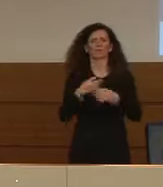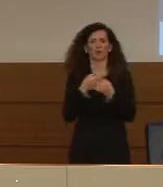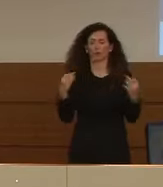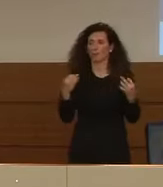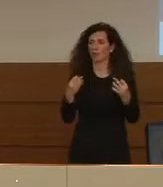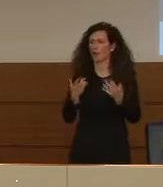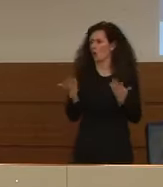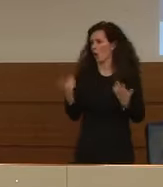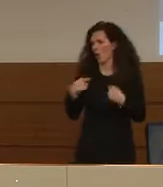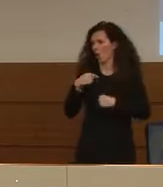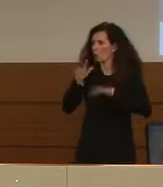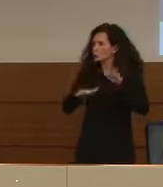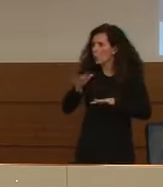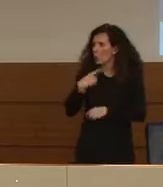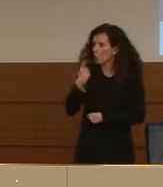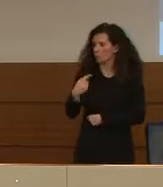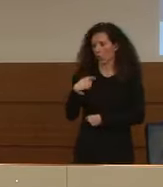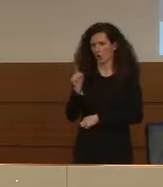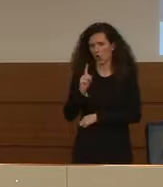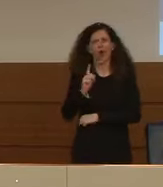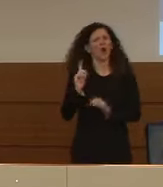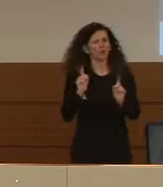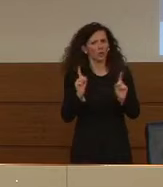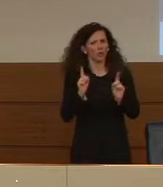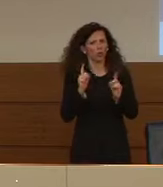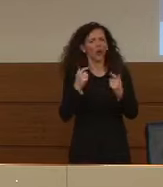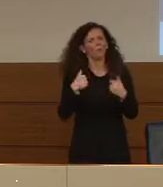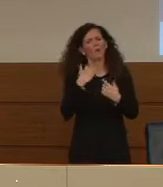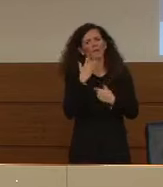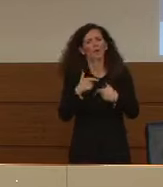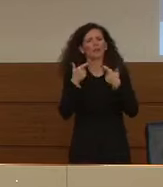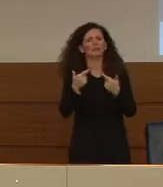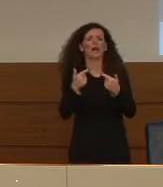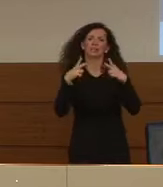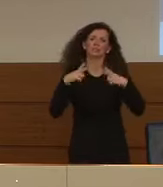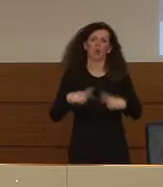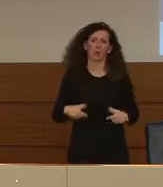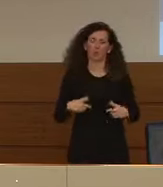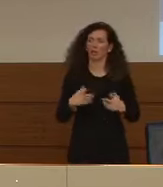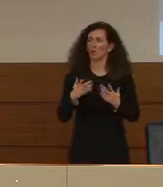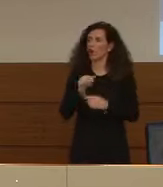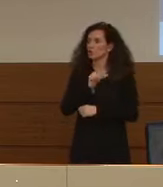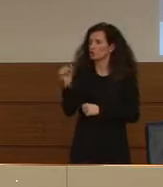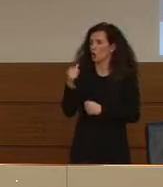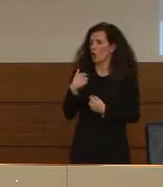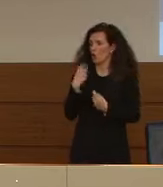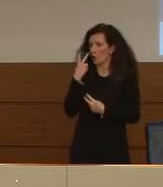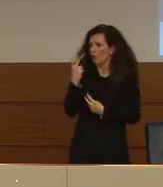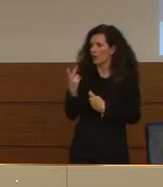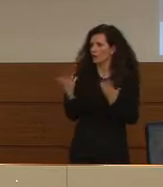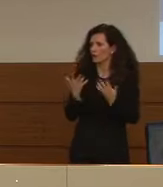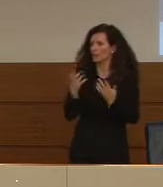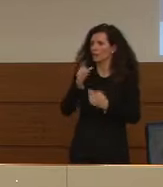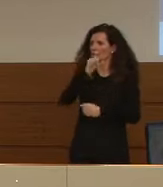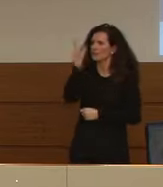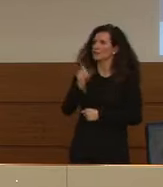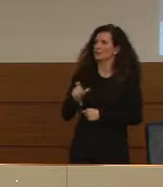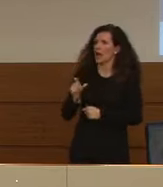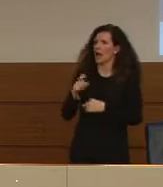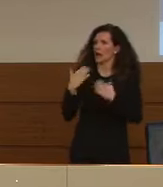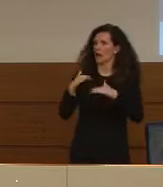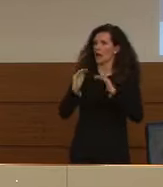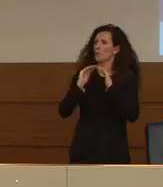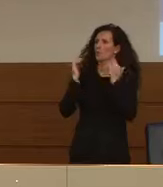Non era messa in dubbio. No, no, no, è solo proprio per rasserenarla su questo tema. E abbiamo ancora di più un caso mondiale. Ma guardi, un